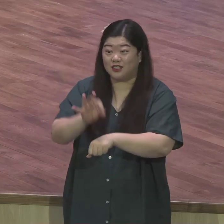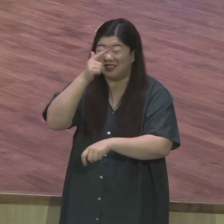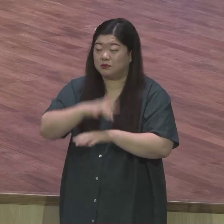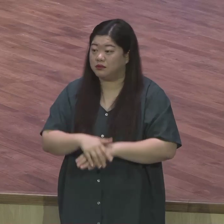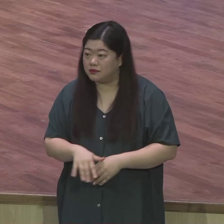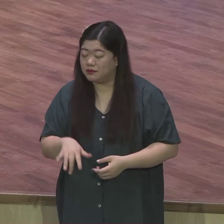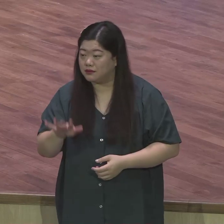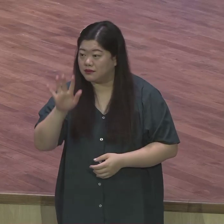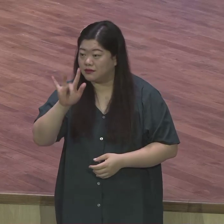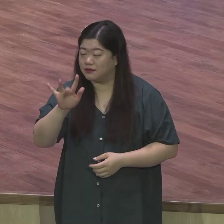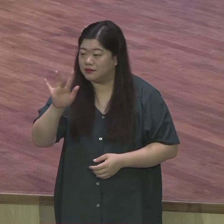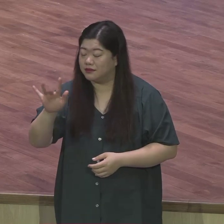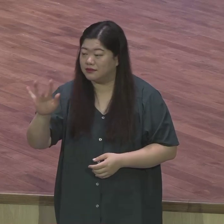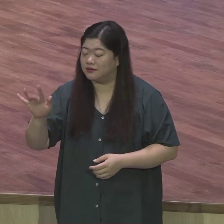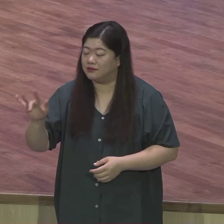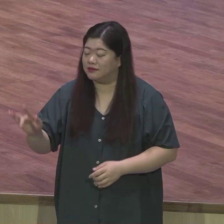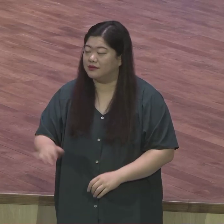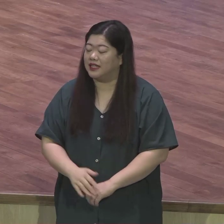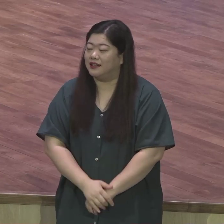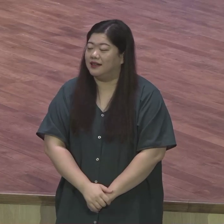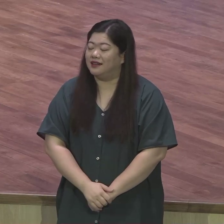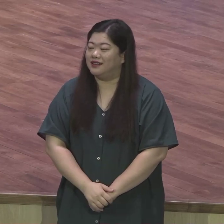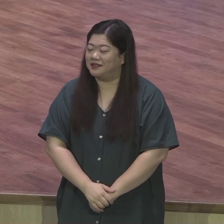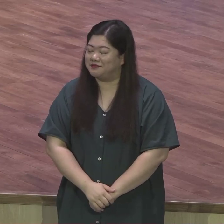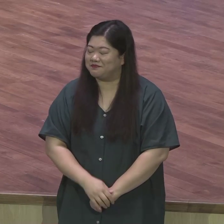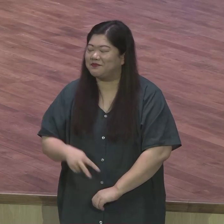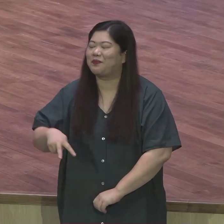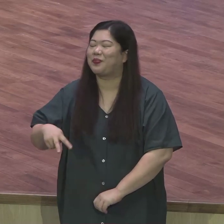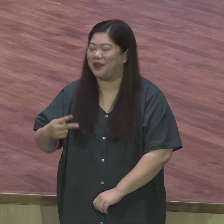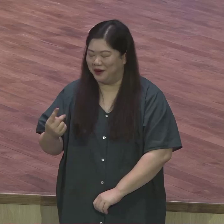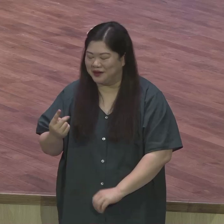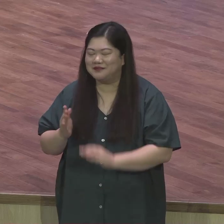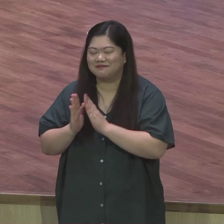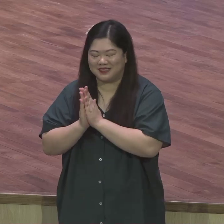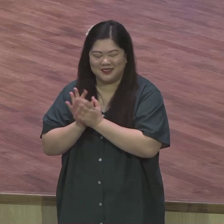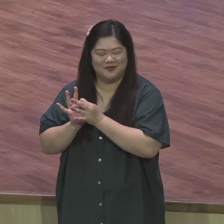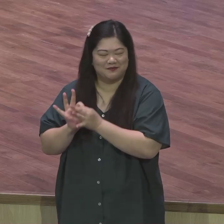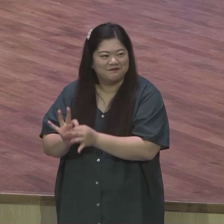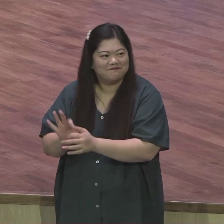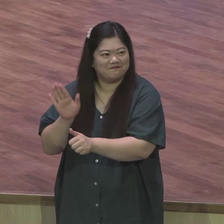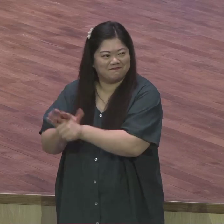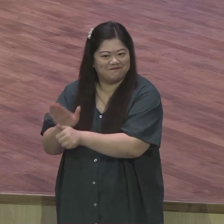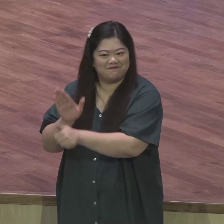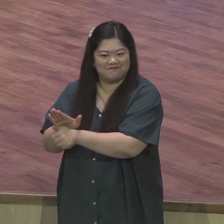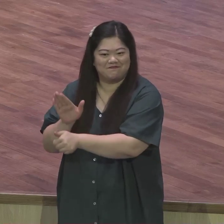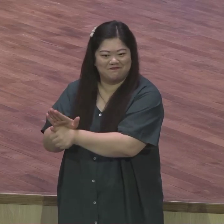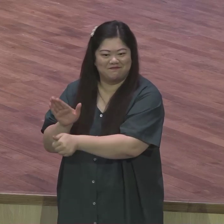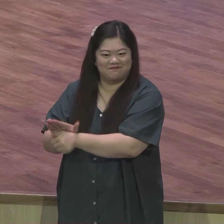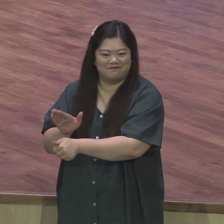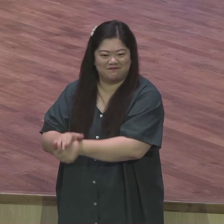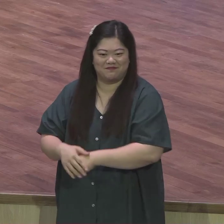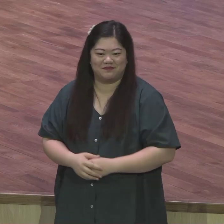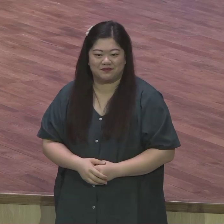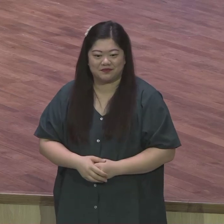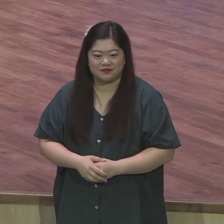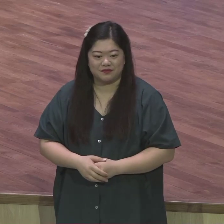우리 랩런트는 달라야 됩니다 랩런트는 다릅니다 랩런트 나는 랩런트입니다 영적 정체를 가리는 순간에